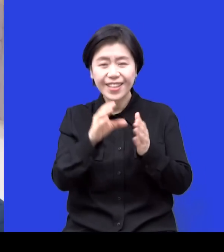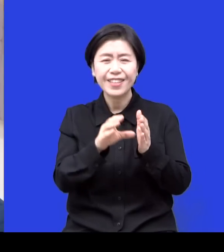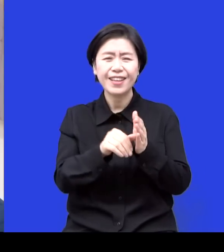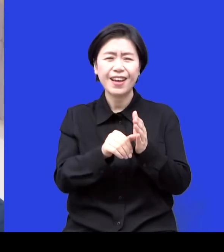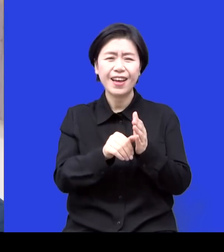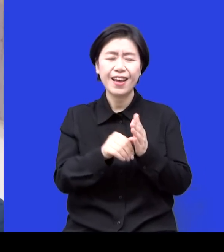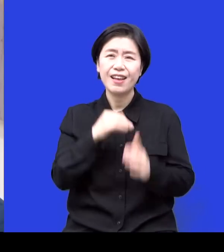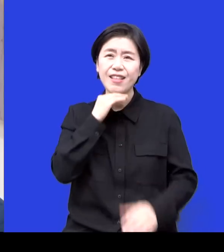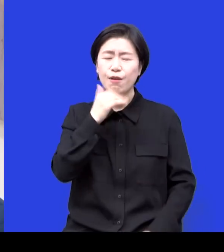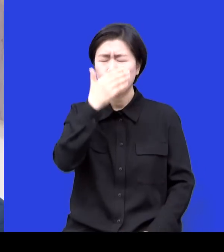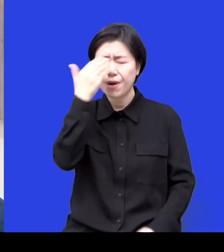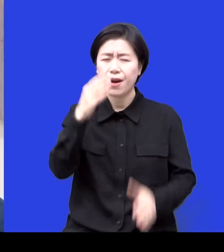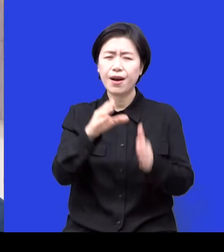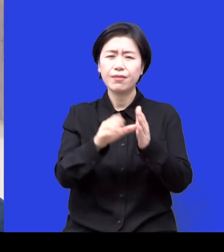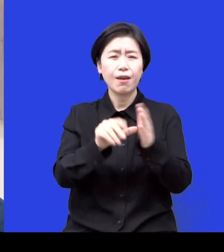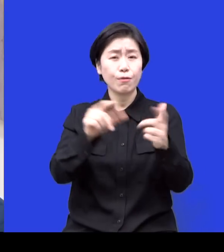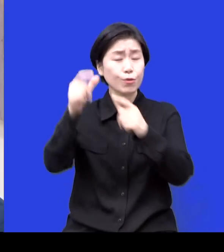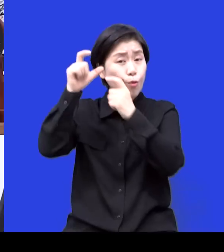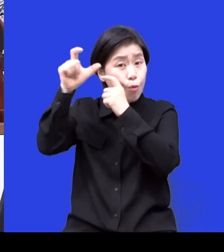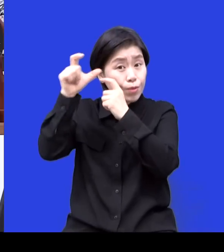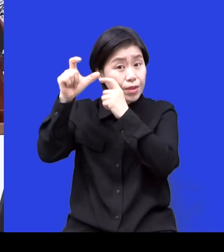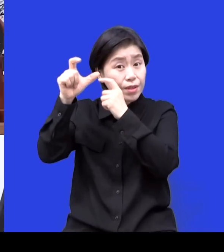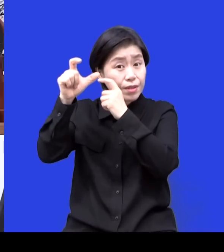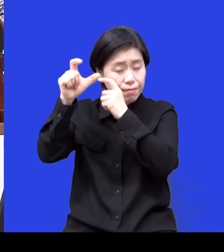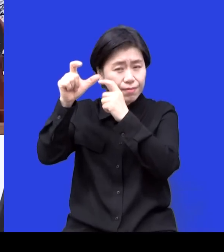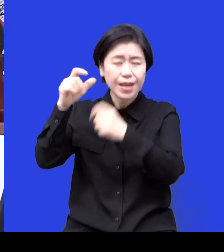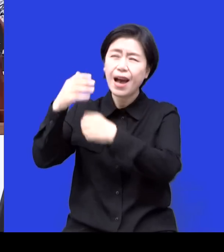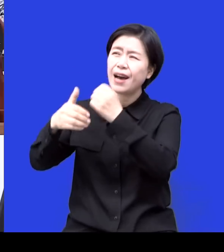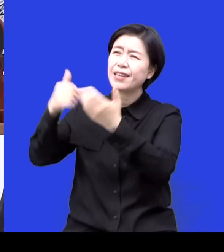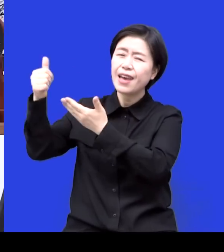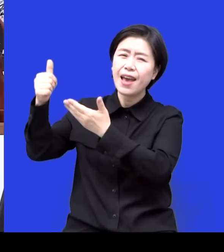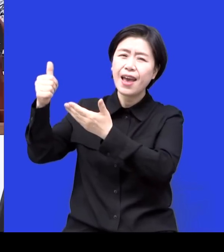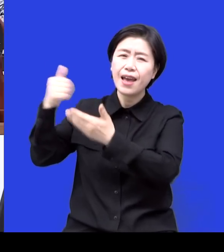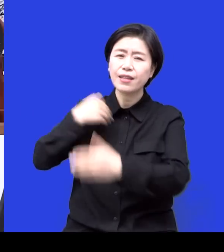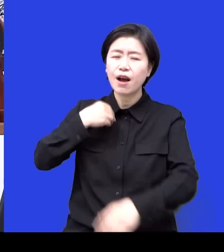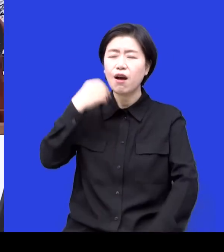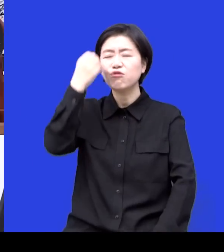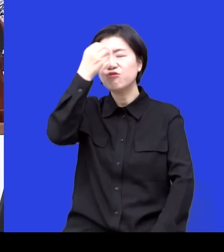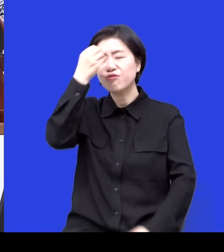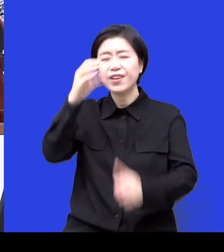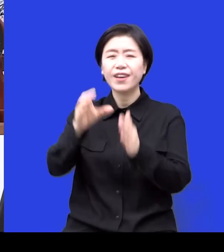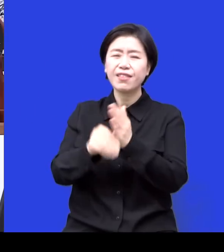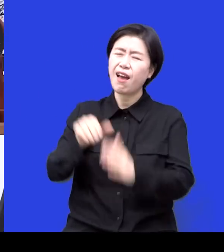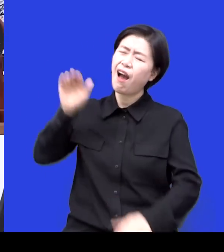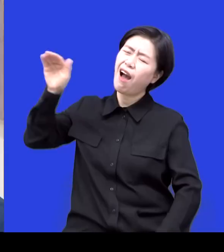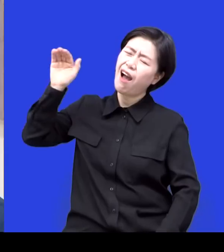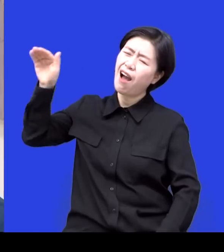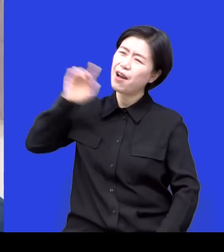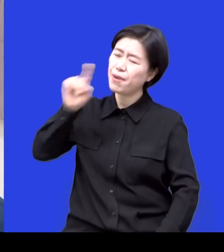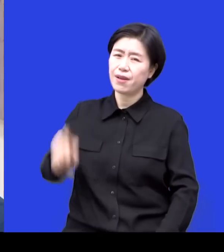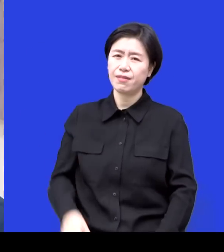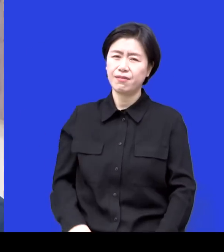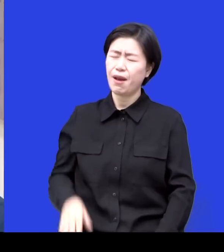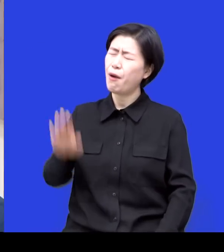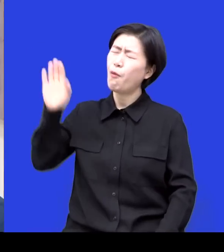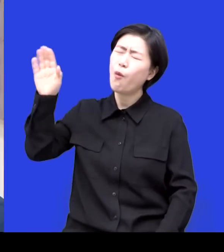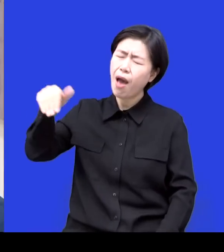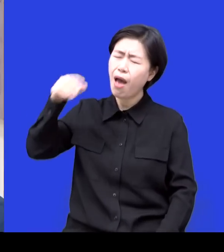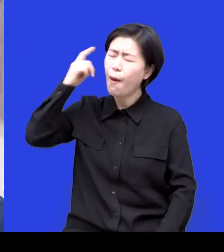취기에 하나님과 대화를 되게 많이 했어요 아 그렇게 되죠 토로를 토로를 아 왜요 이렇게 얘기도 하기도 하고 하나님